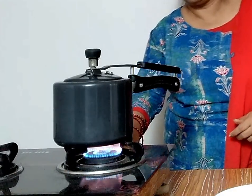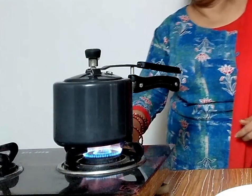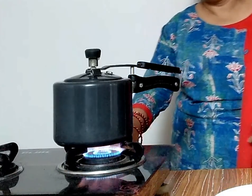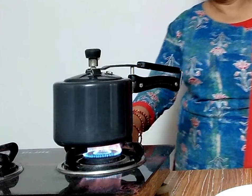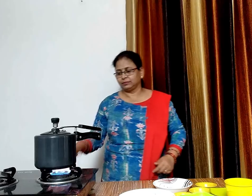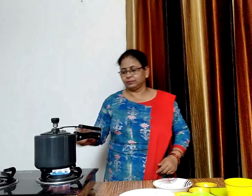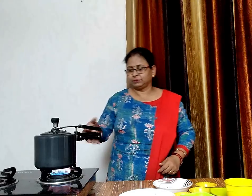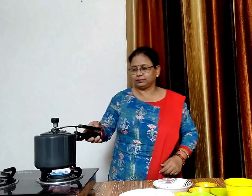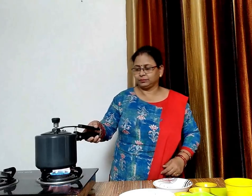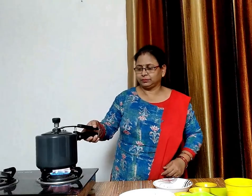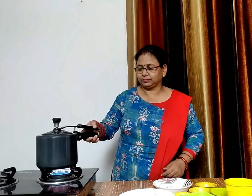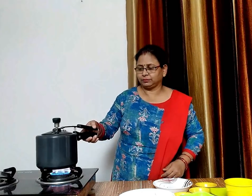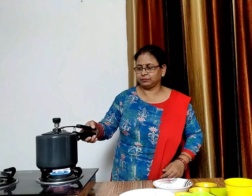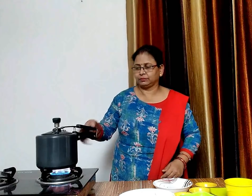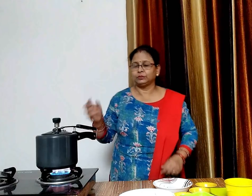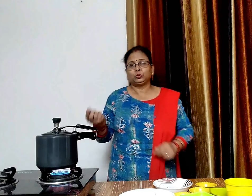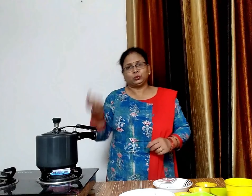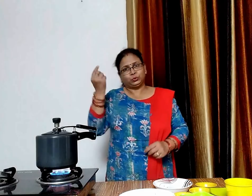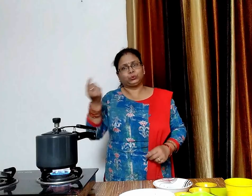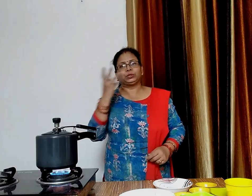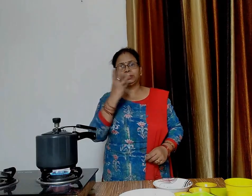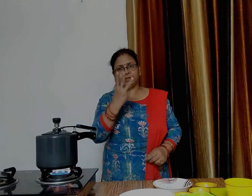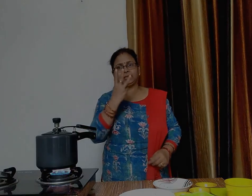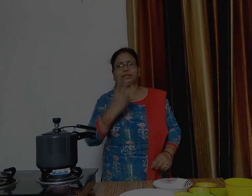और लो फ्लेम पर तीन स्रीटी आने तक का इंतिजार करेंगे